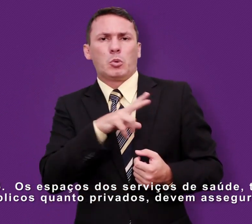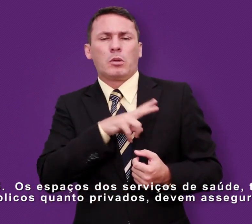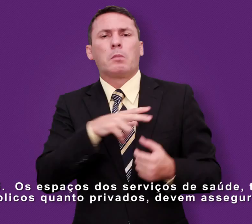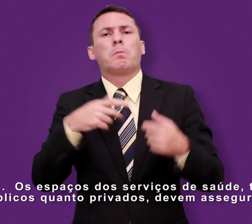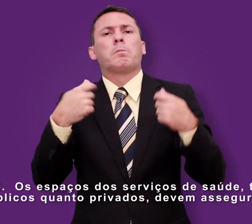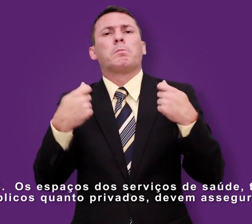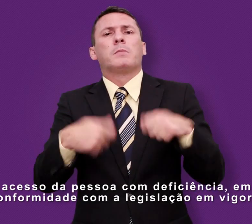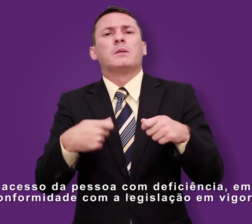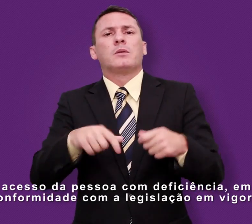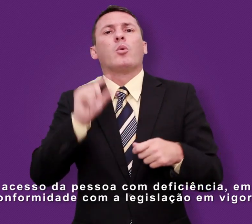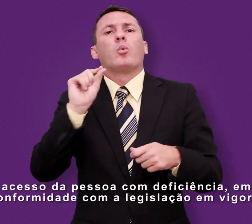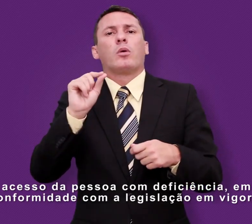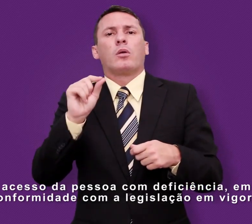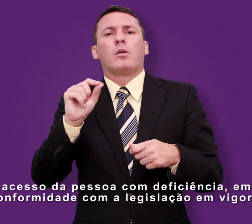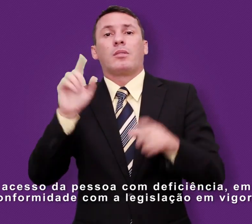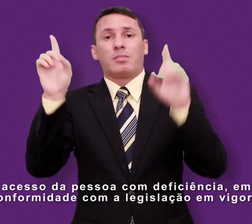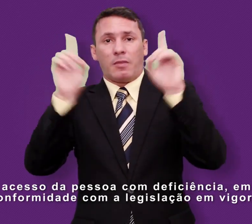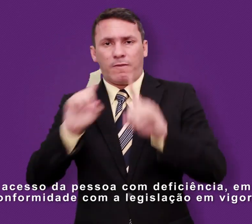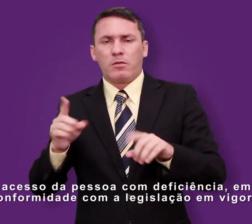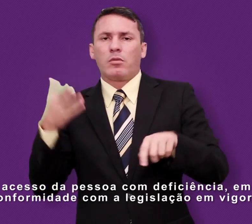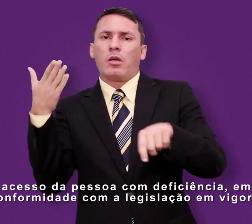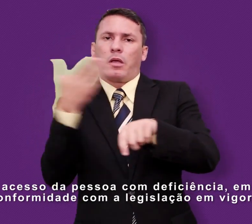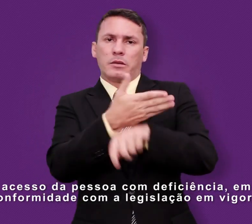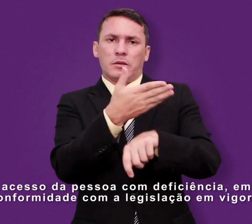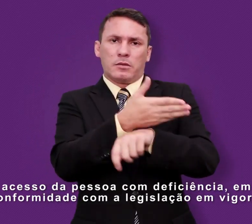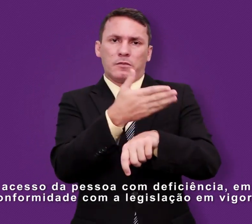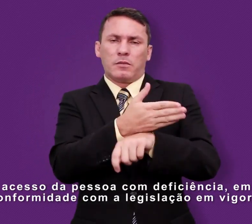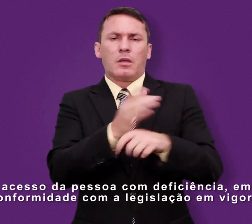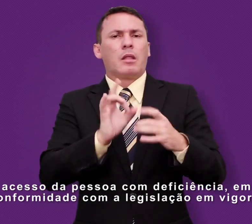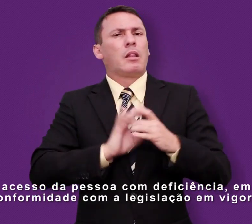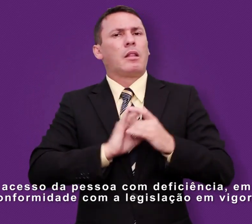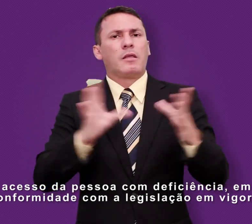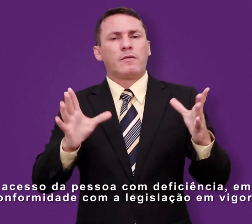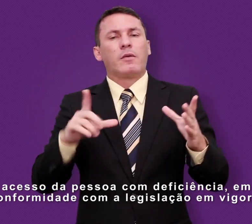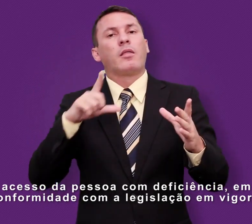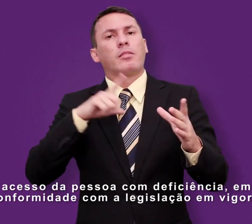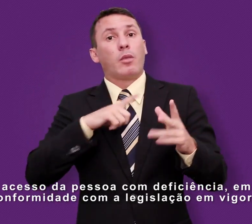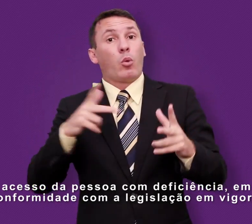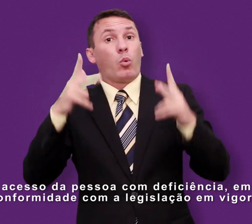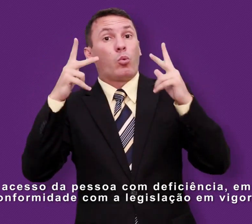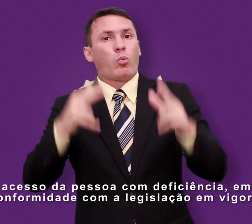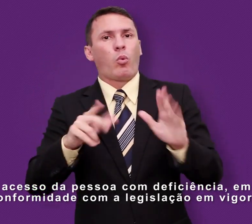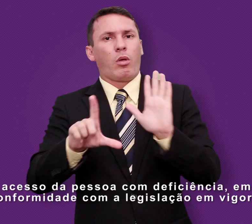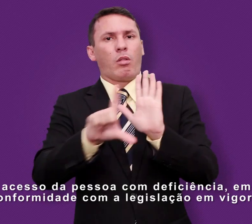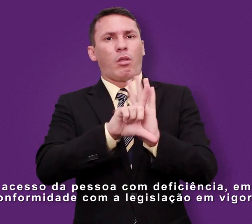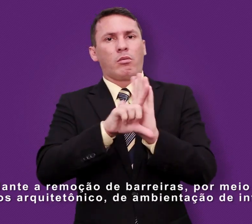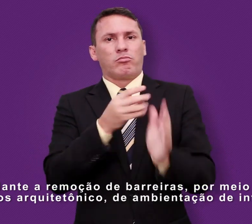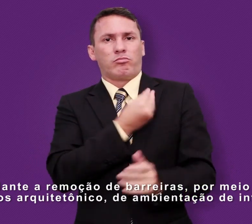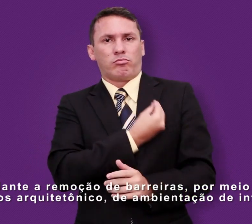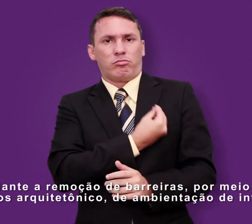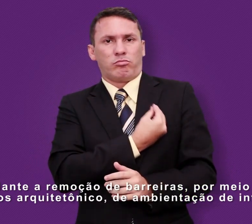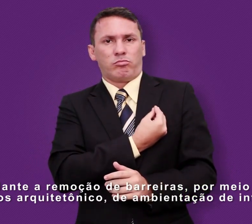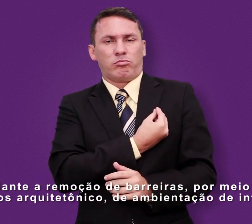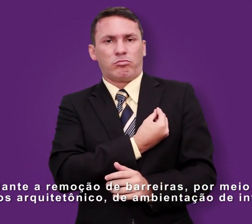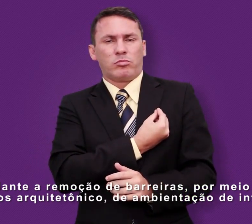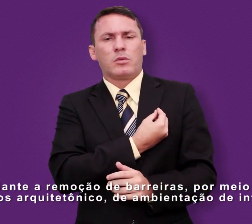assegurar o acesso da pessoa com deficiência em conformidade com a legislação em vigor mediante a remoção de